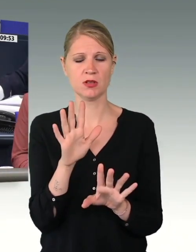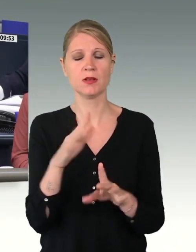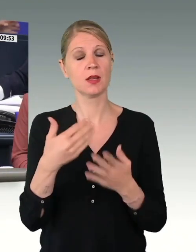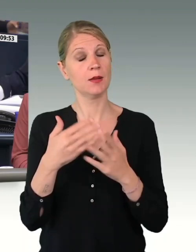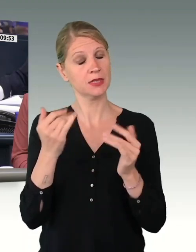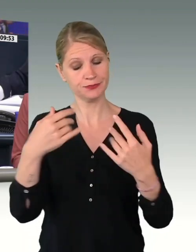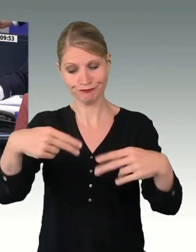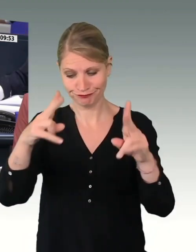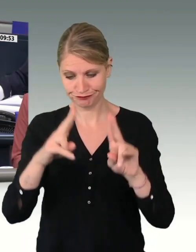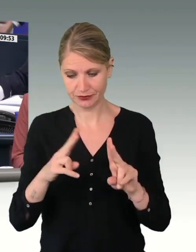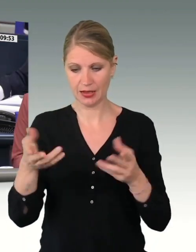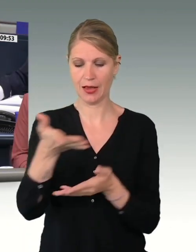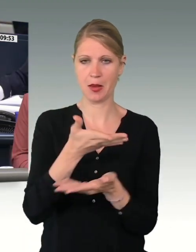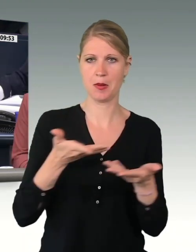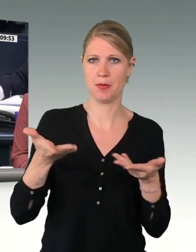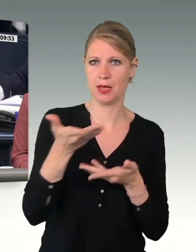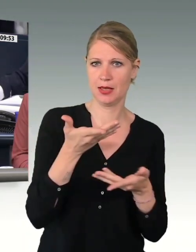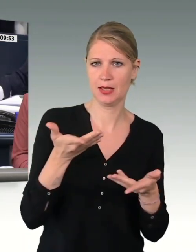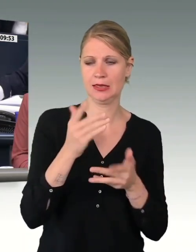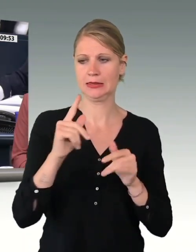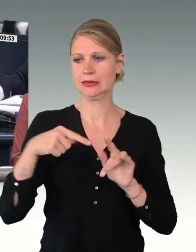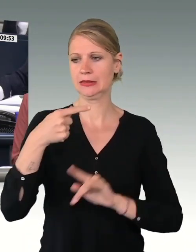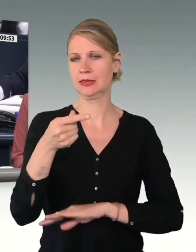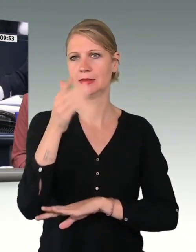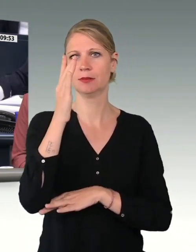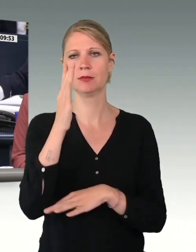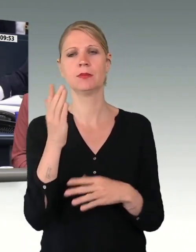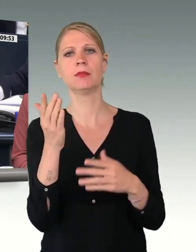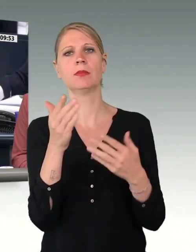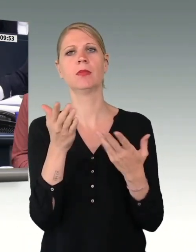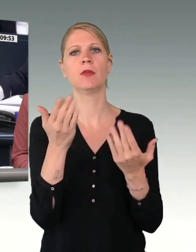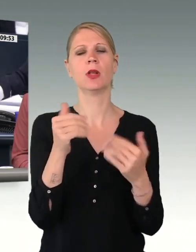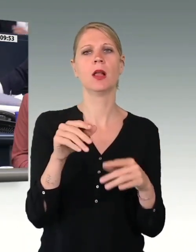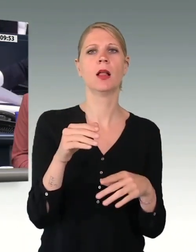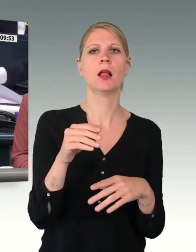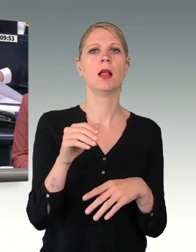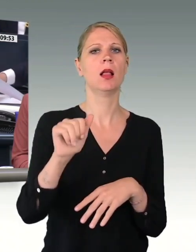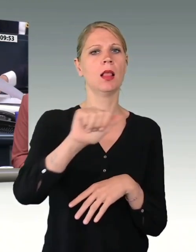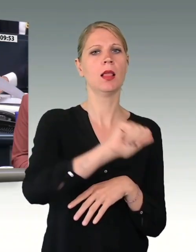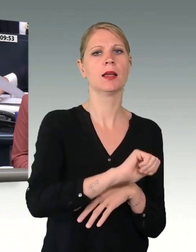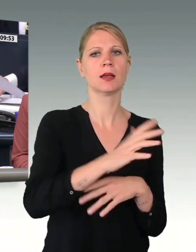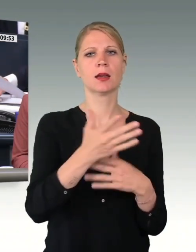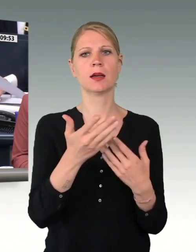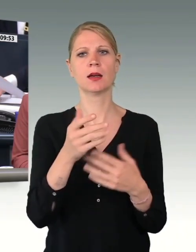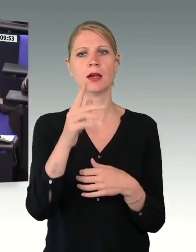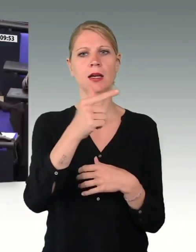Als Nächstes hat das Wort die Kollegin aus der Fraktion Die Linke, Zaglin Nasic.